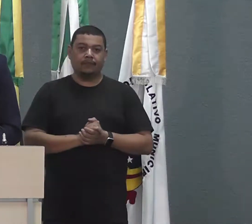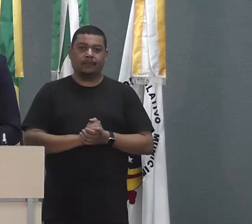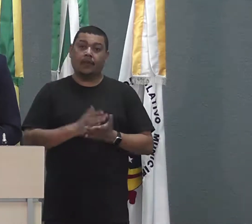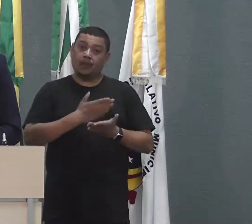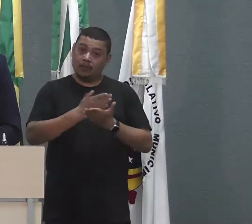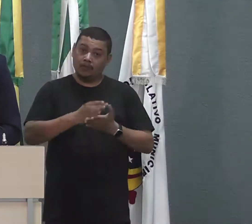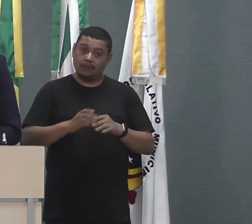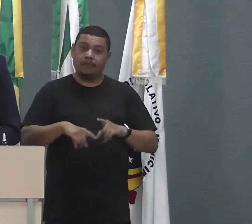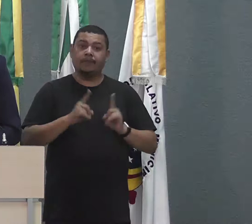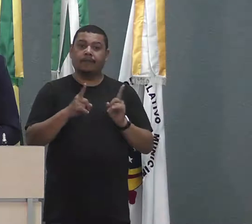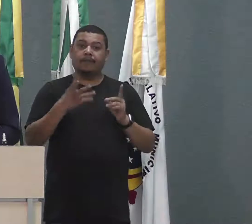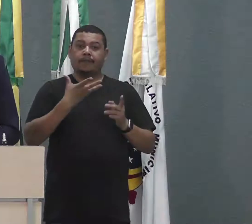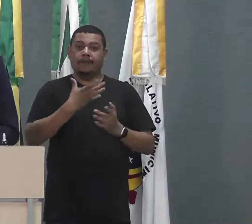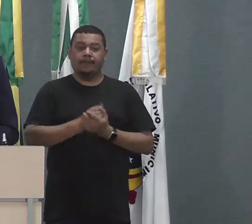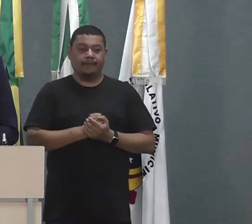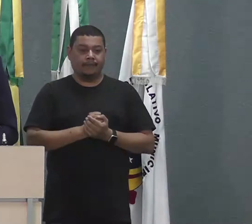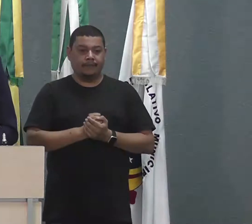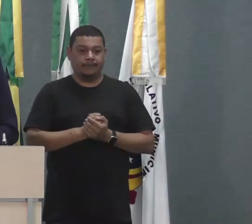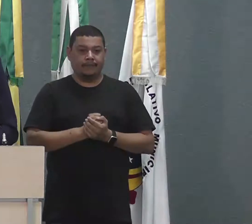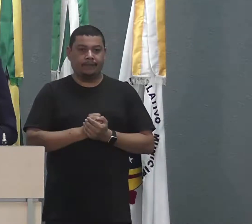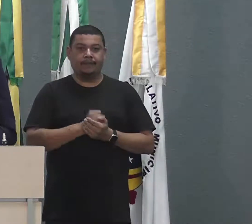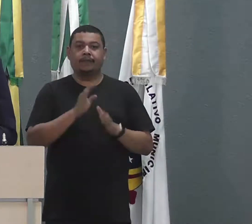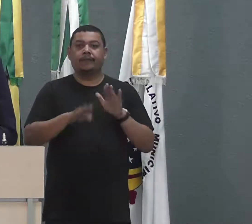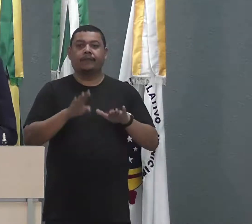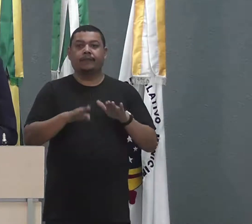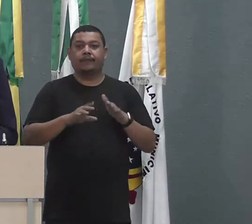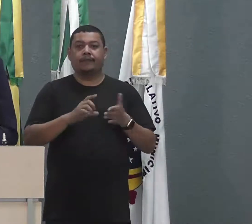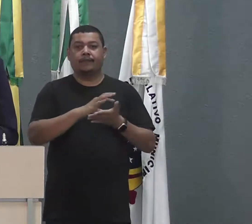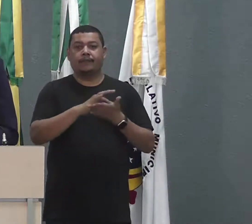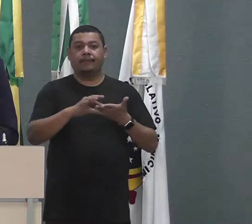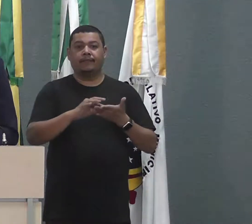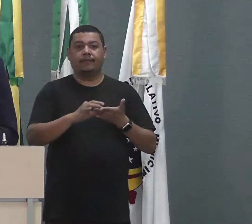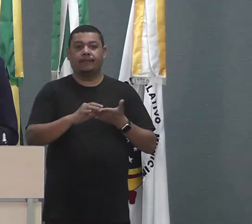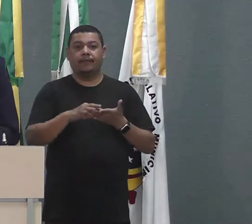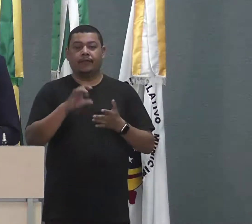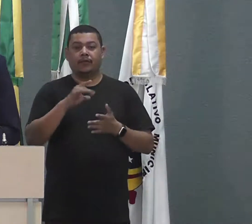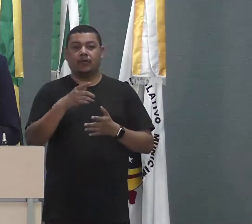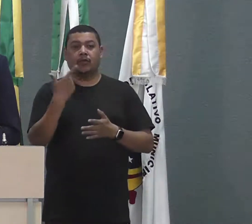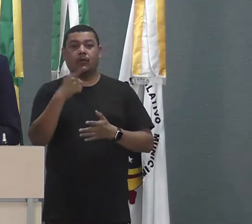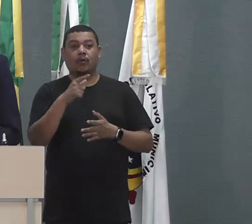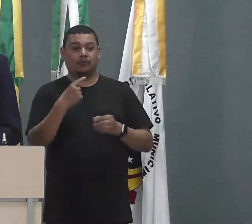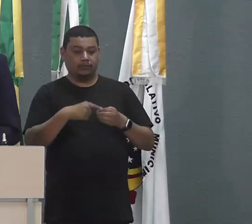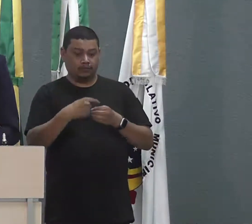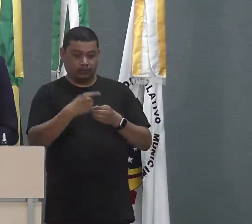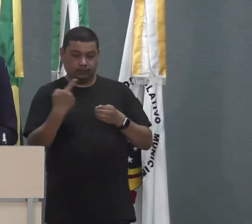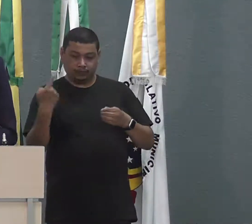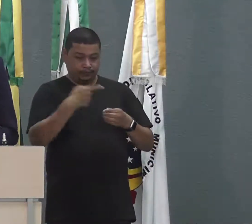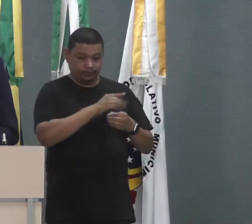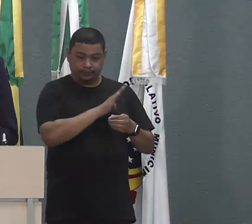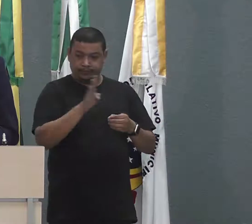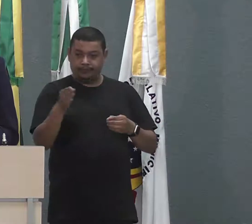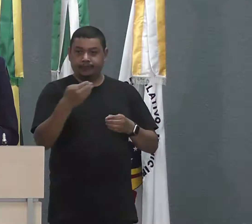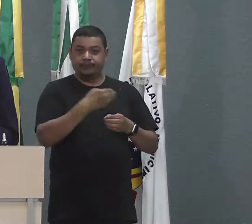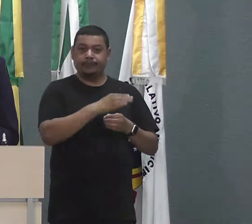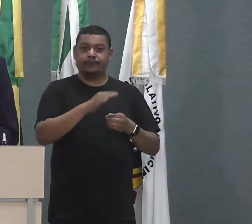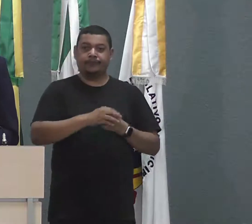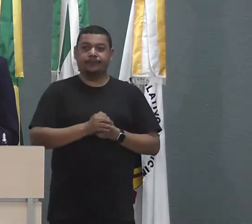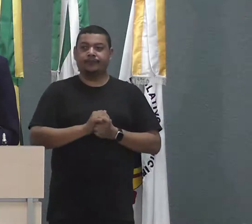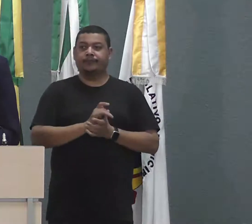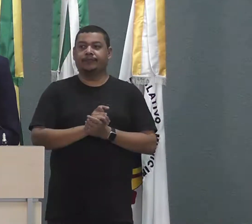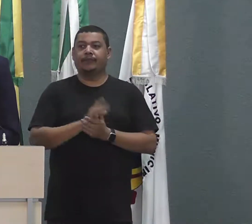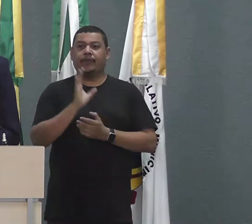mas as vendas de passagem é simplesmente intermunicipais. O famoso ônibus pingas-pingas,